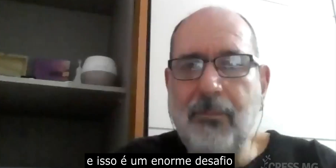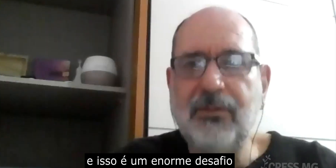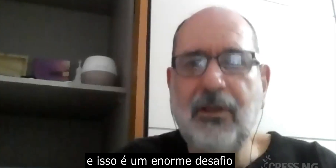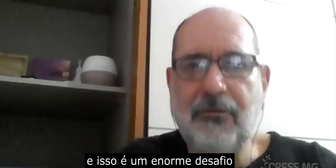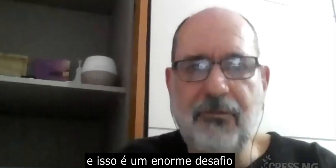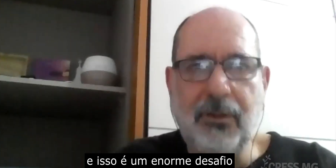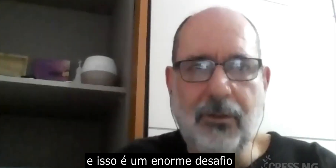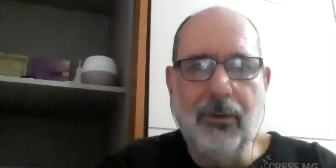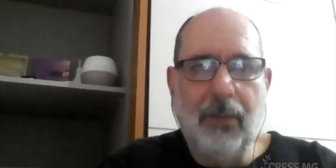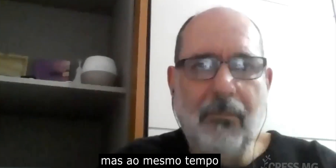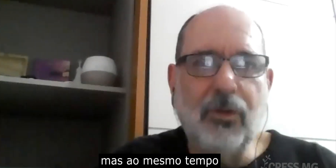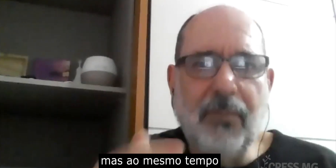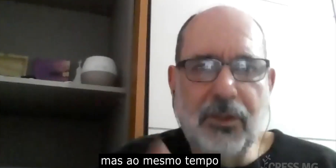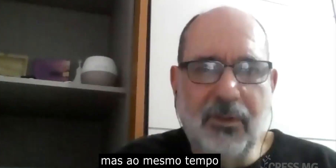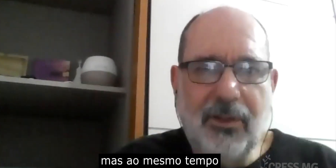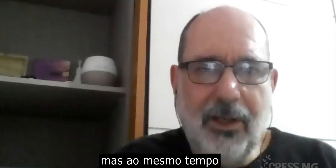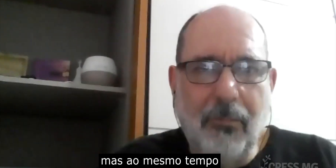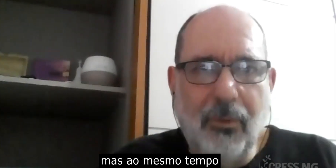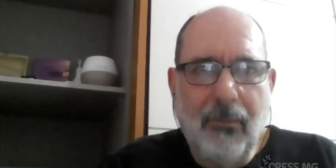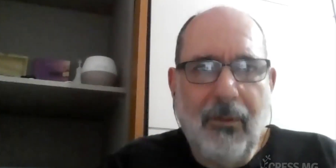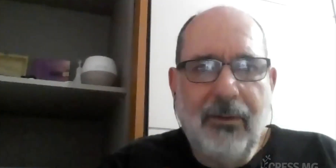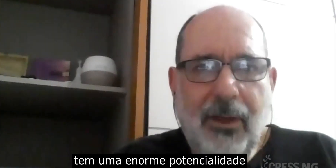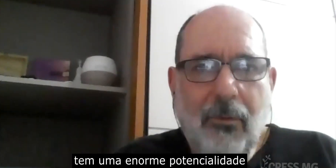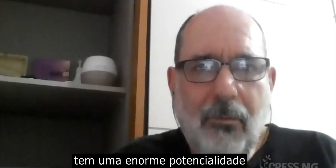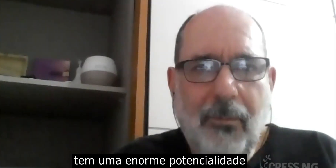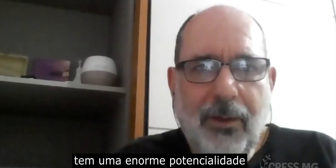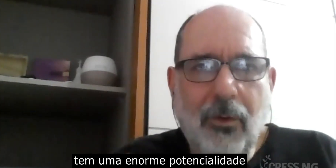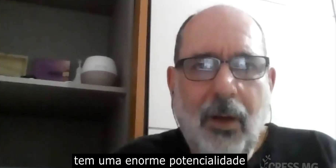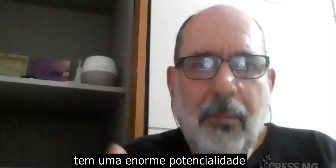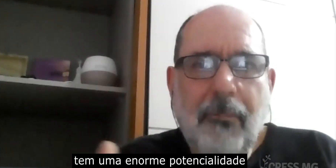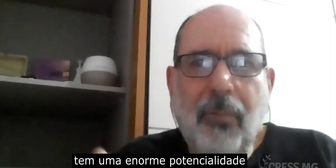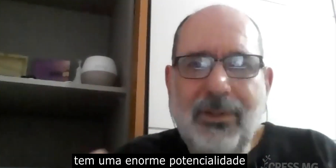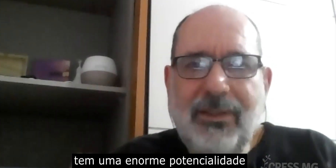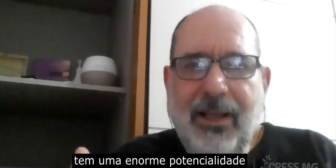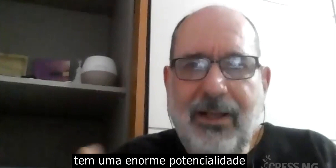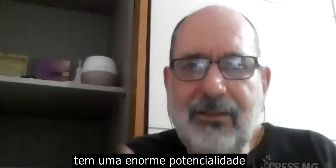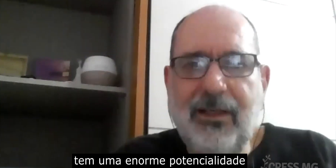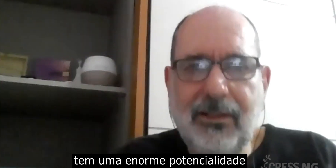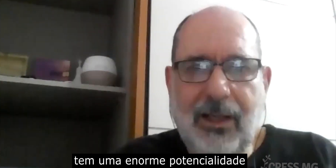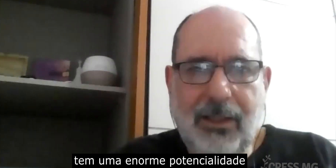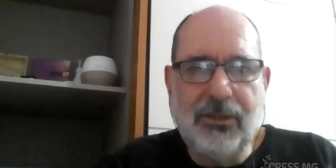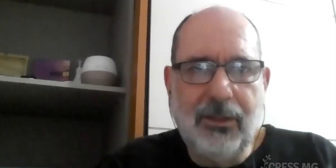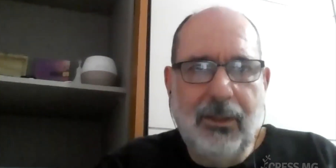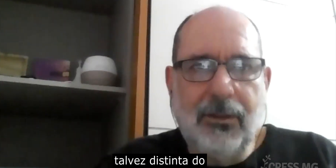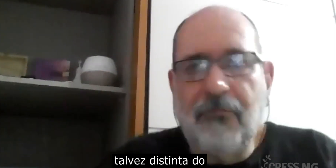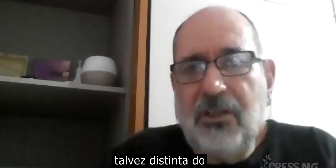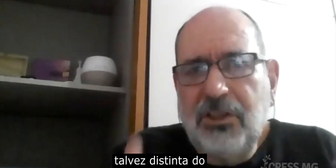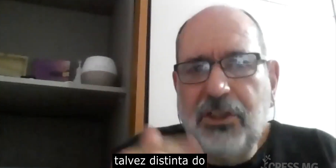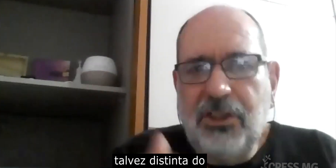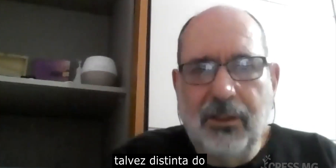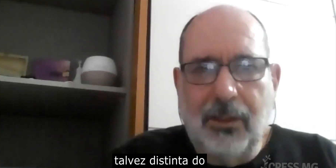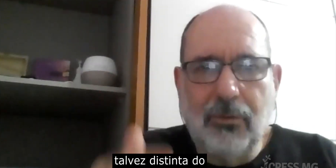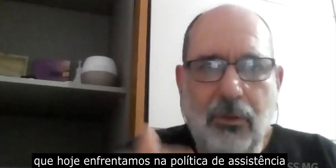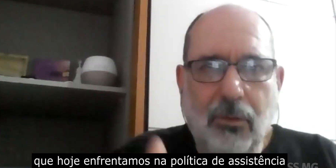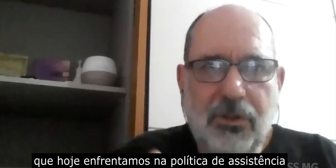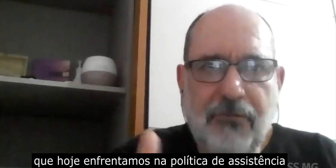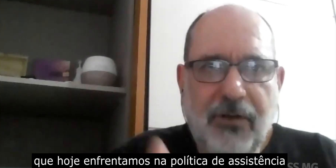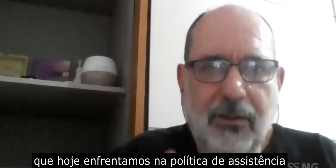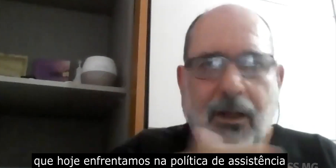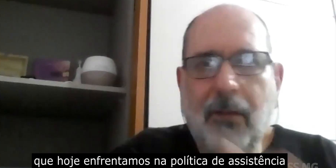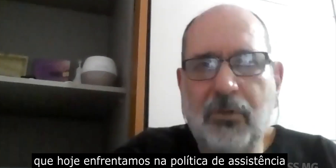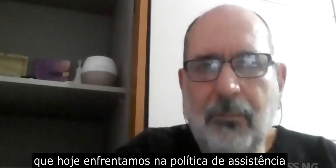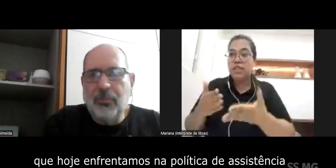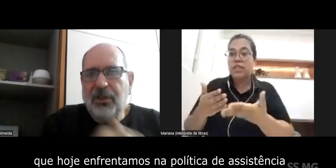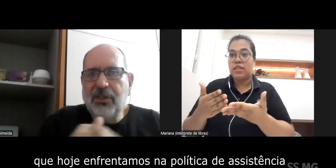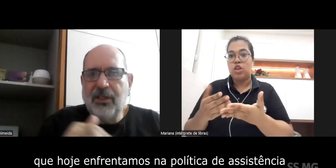enorme desafio mas ao mesmo tempo tem uma enorme potencialidade talvez distinta do que hoje